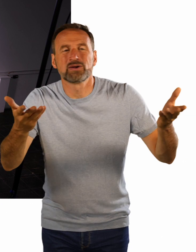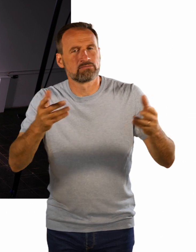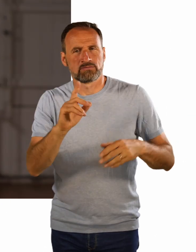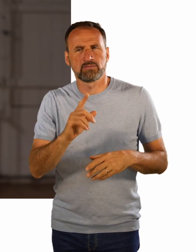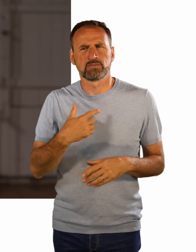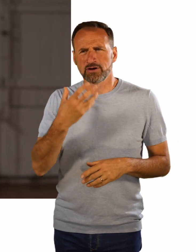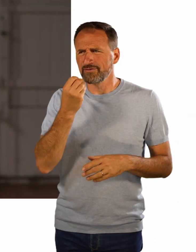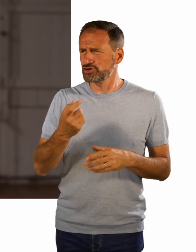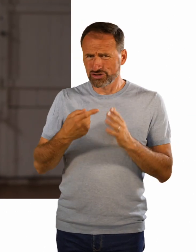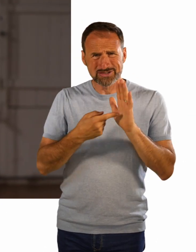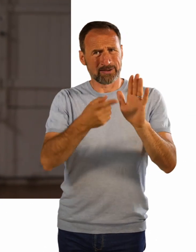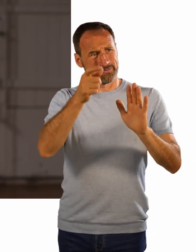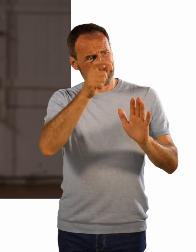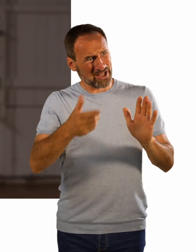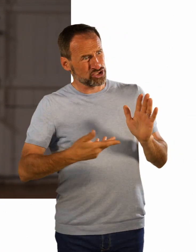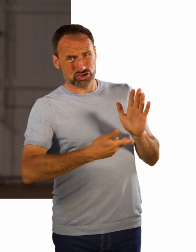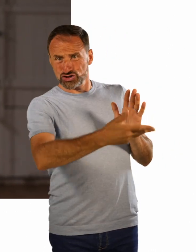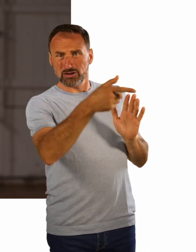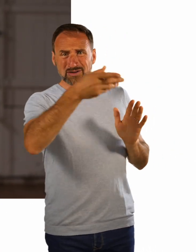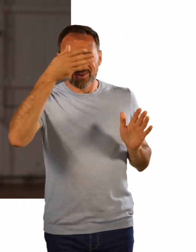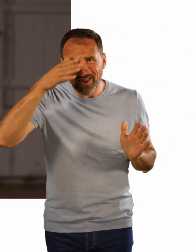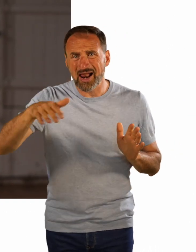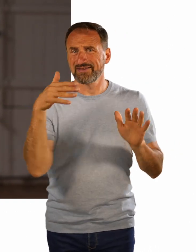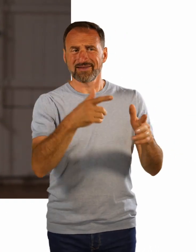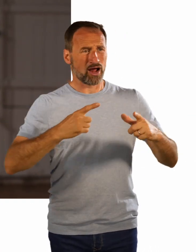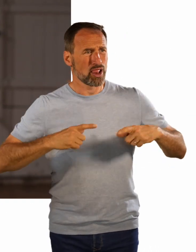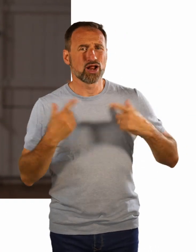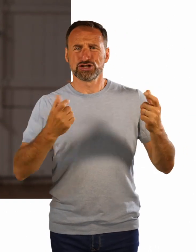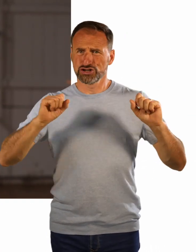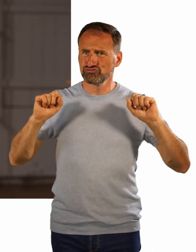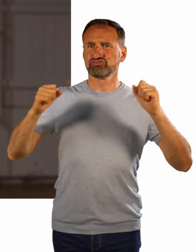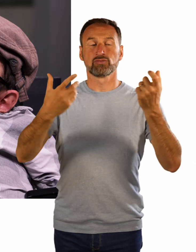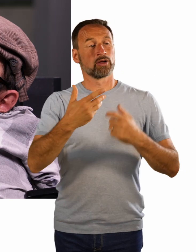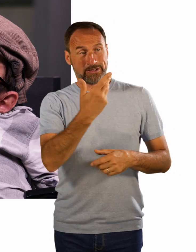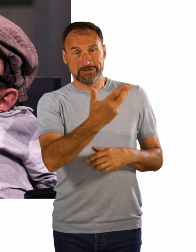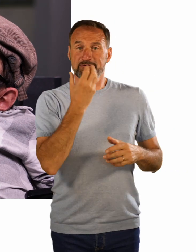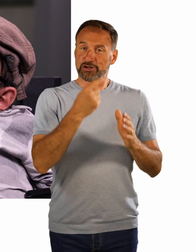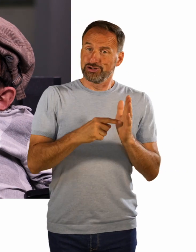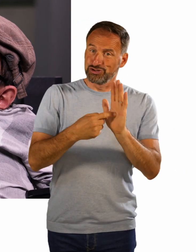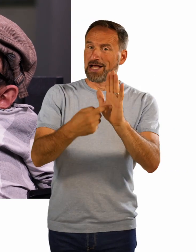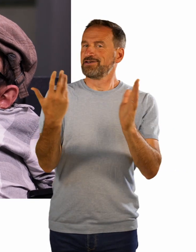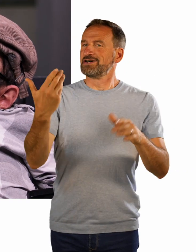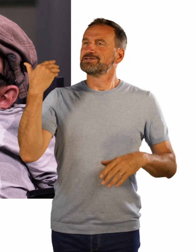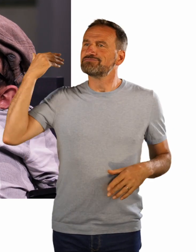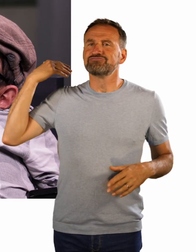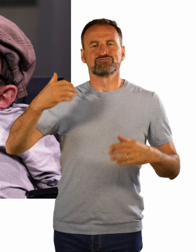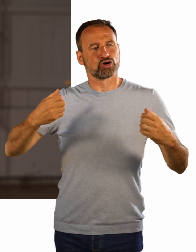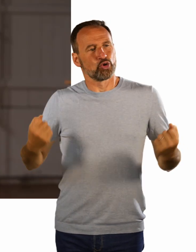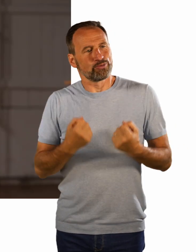die wollen euch jetzt hier das präsentieren, was sie in den letzten Wochen geübt haben. Klar. Und da